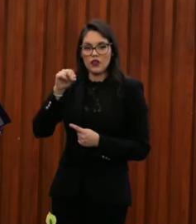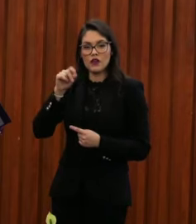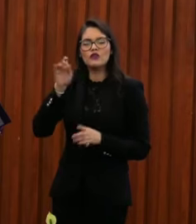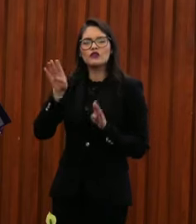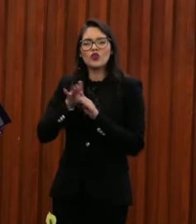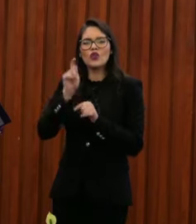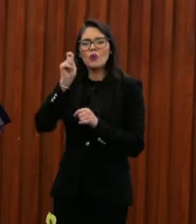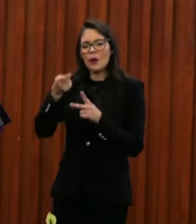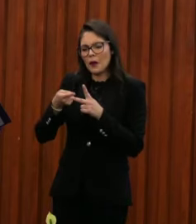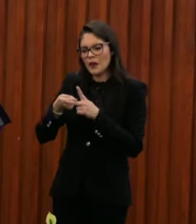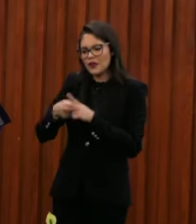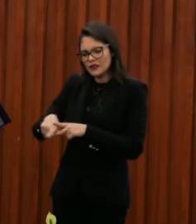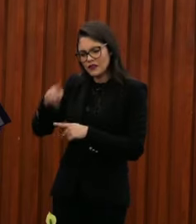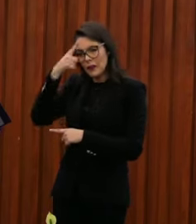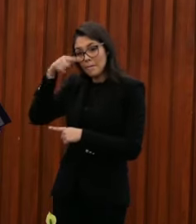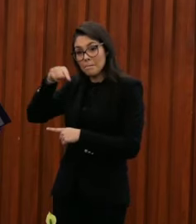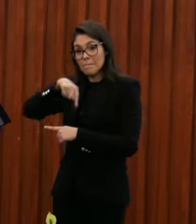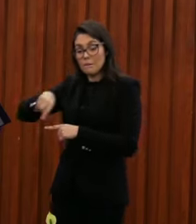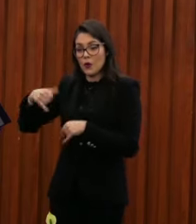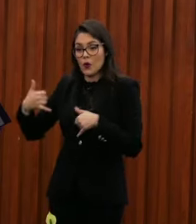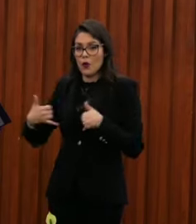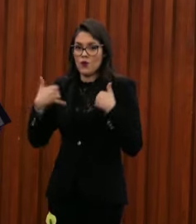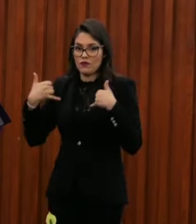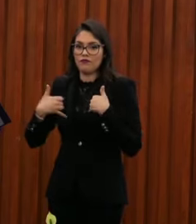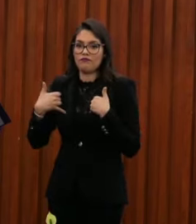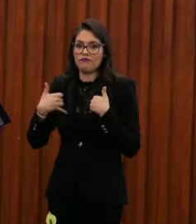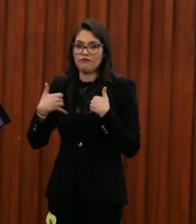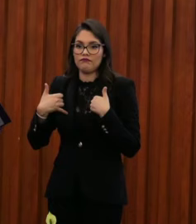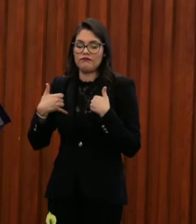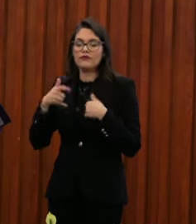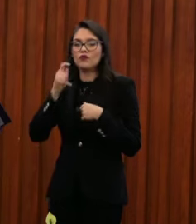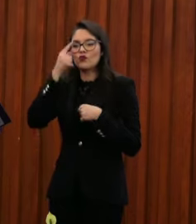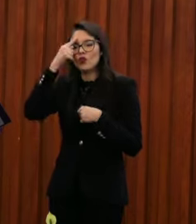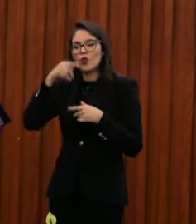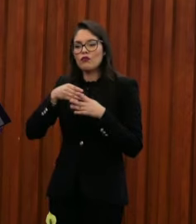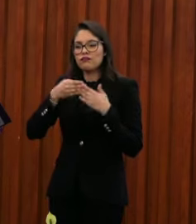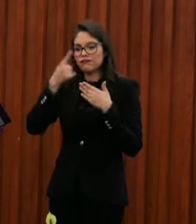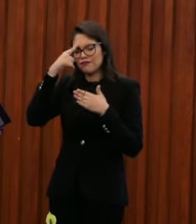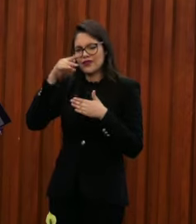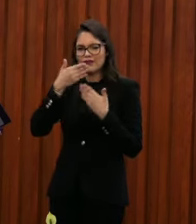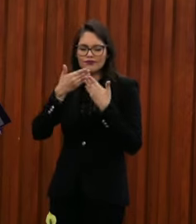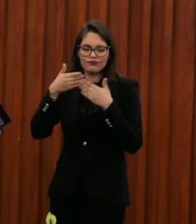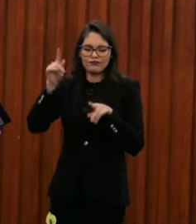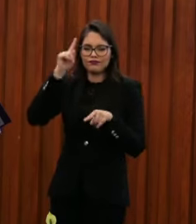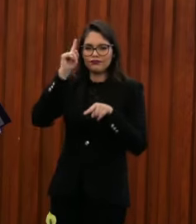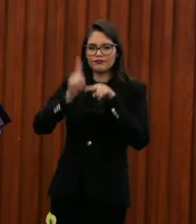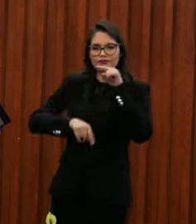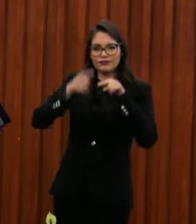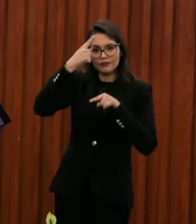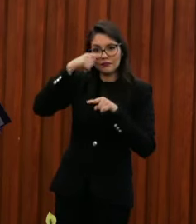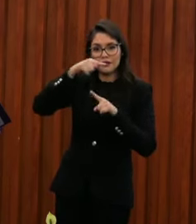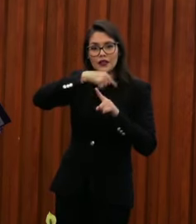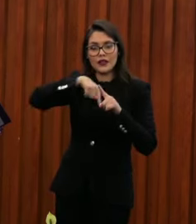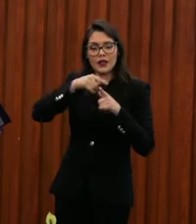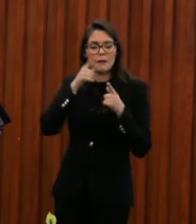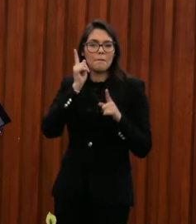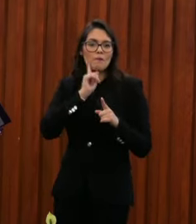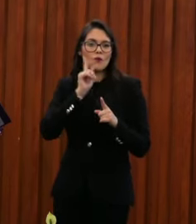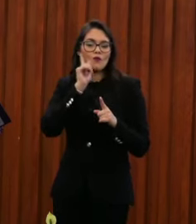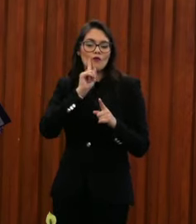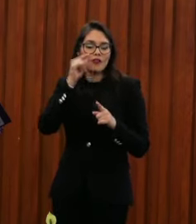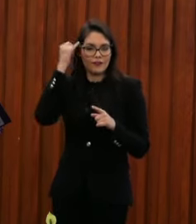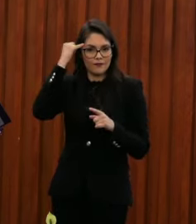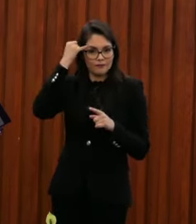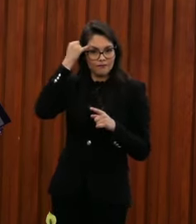como un proyecto de jóvenes. Se orienta a reducir la brecha de desigualdad, principalmente de mujeres rurales e indígenas, a